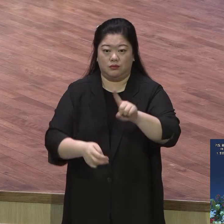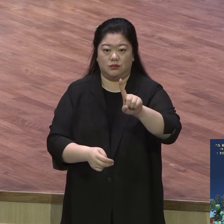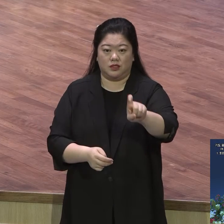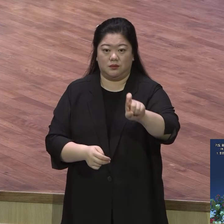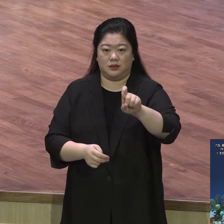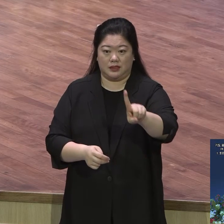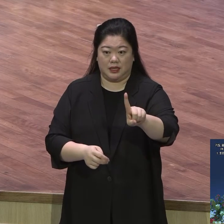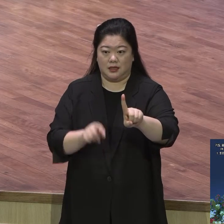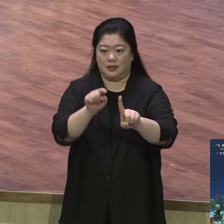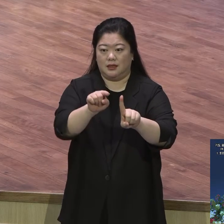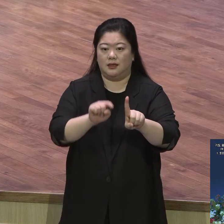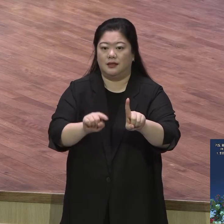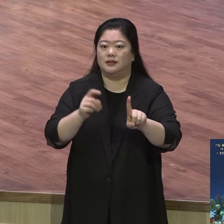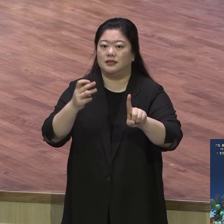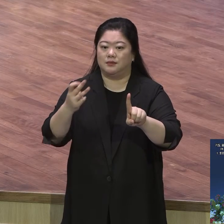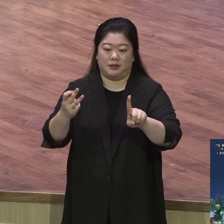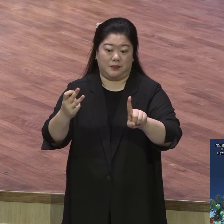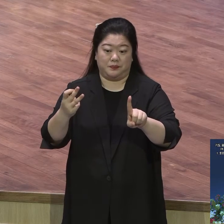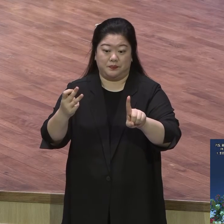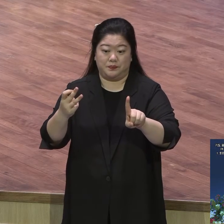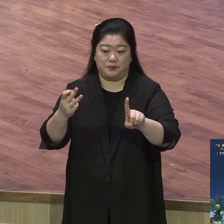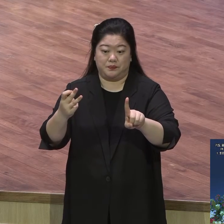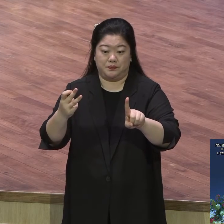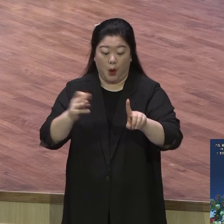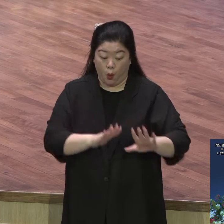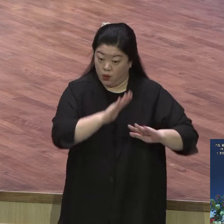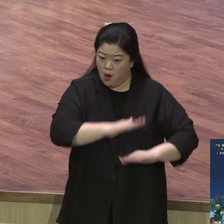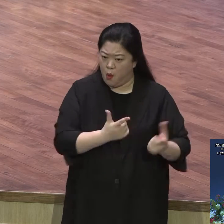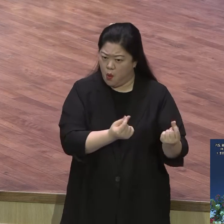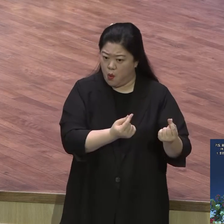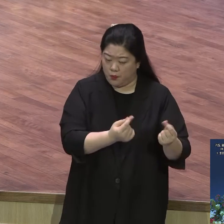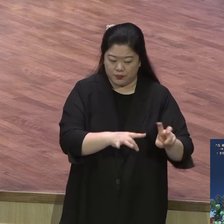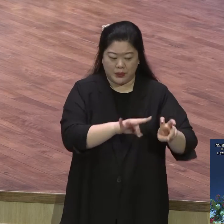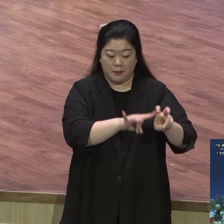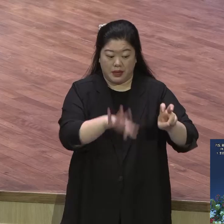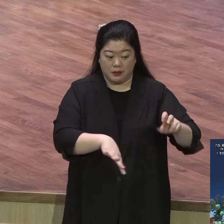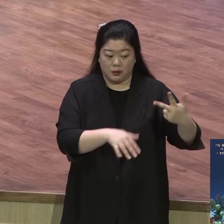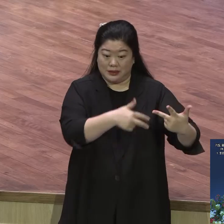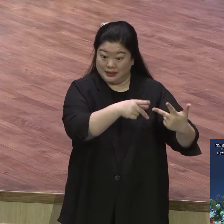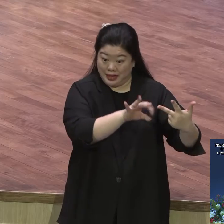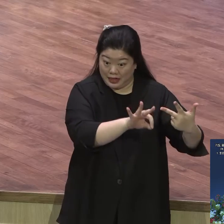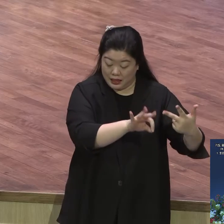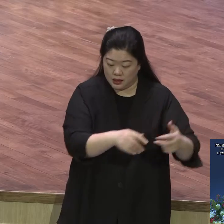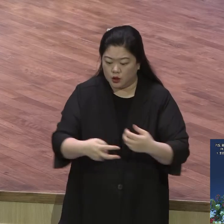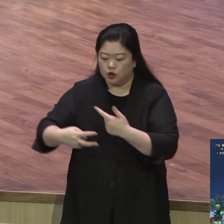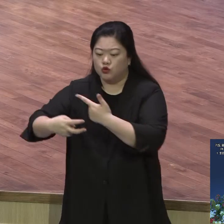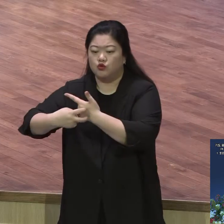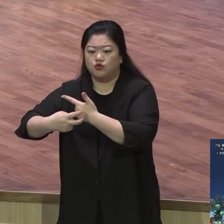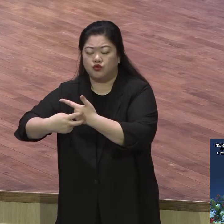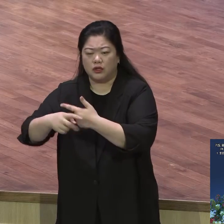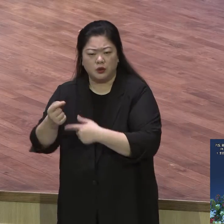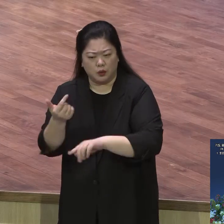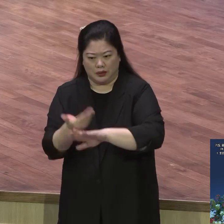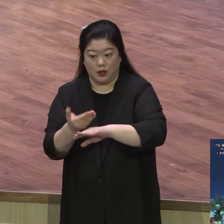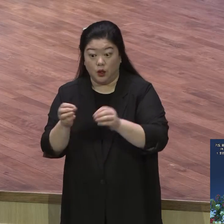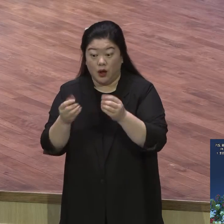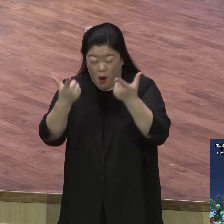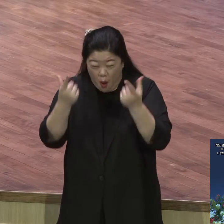오늘 본문과 동일한 내용입니다 동일한 내용인데 좀 더 구체적으로 나와 있어요 너희가